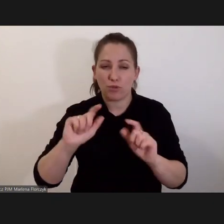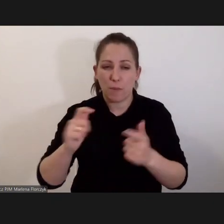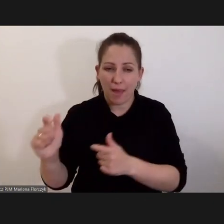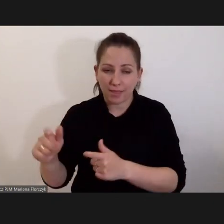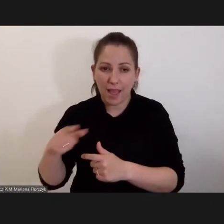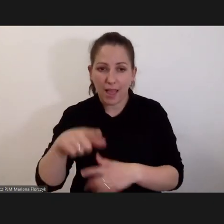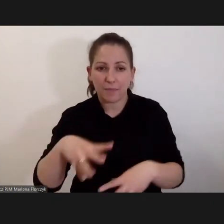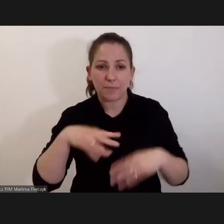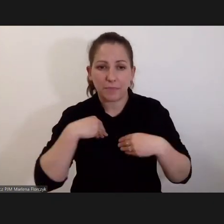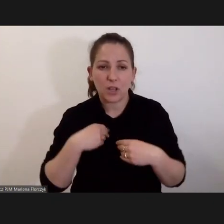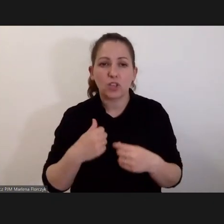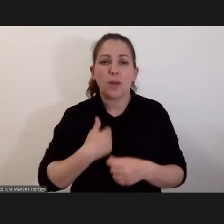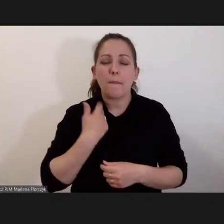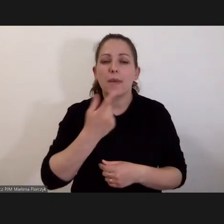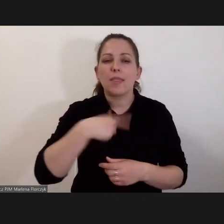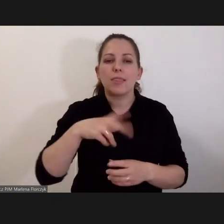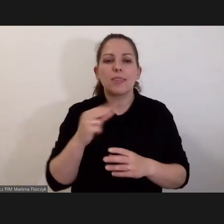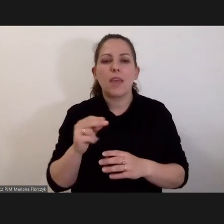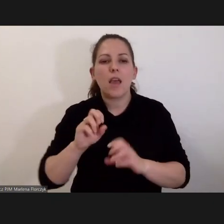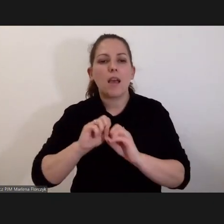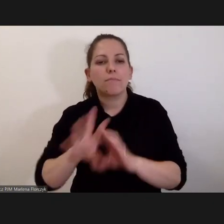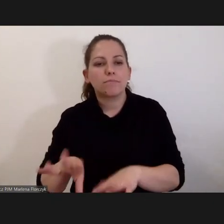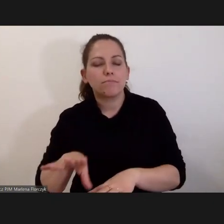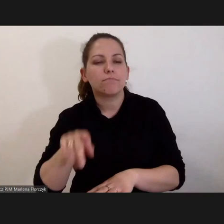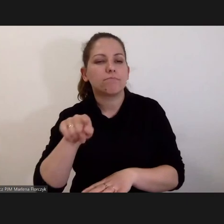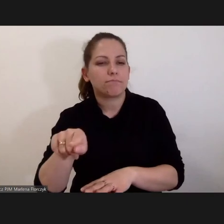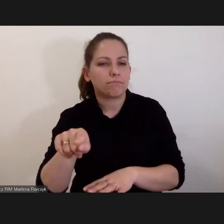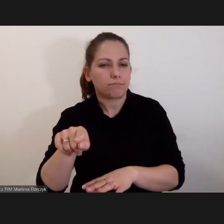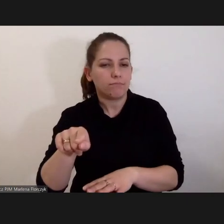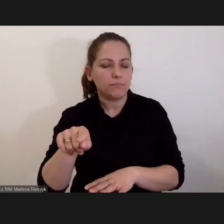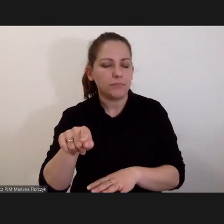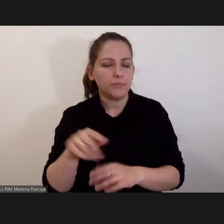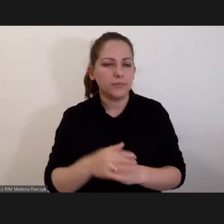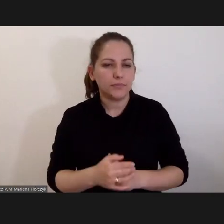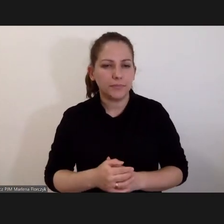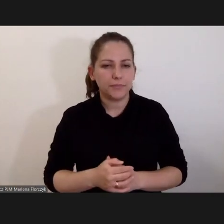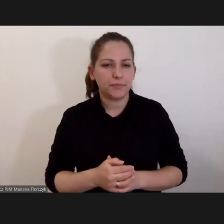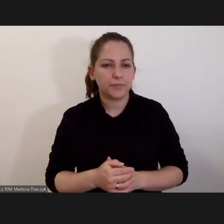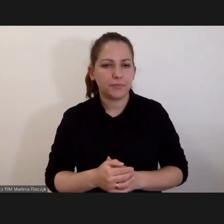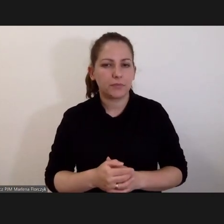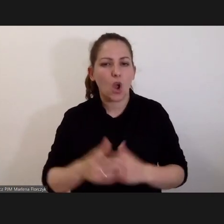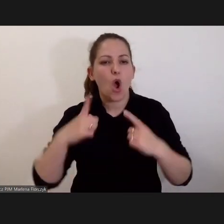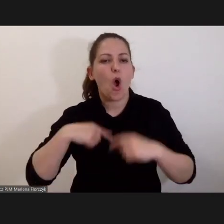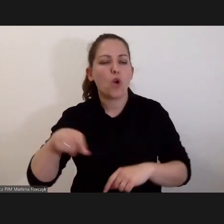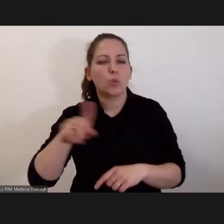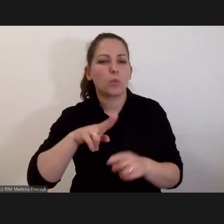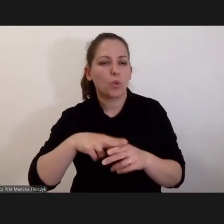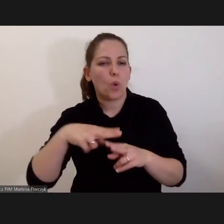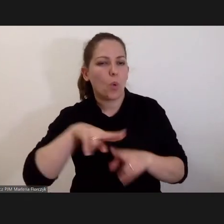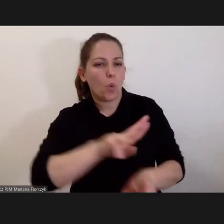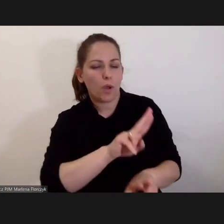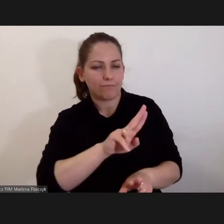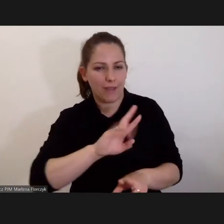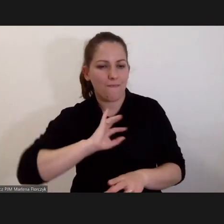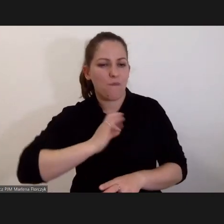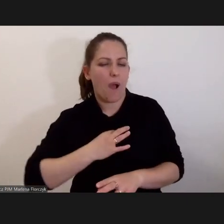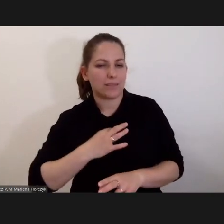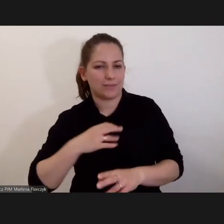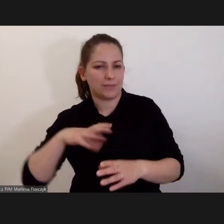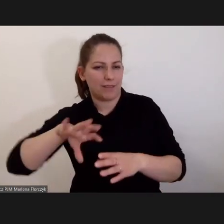po to, żeby nie dopuścić do uruchomienia jurysdykcji w stosunku do osób, które podlegają ich własnej jurysdykcji.